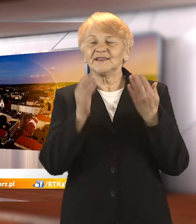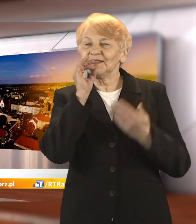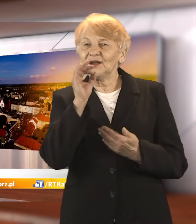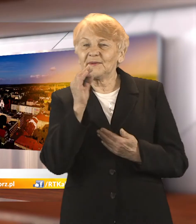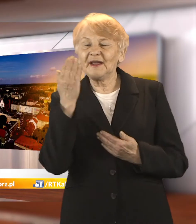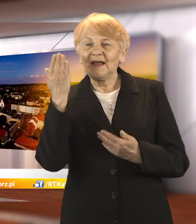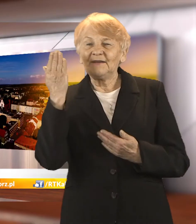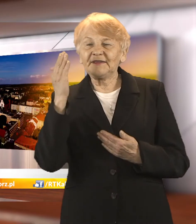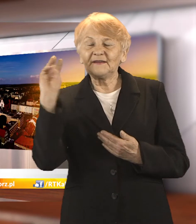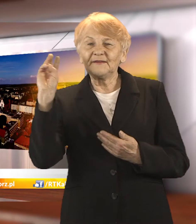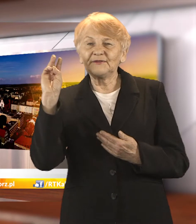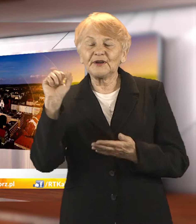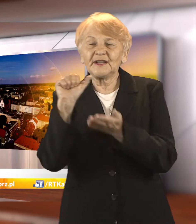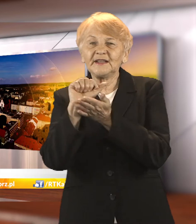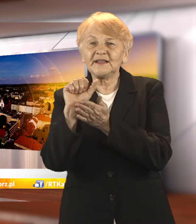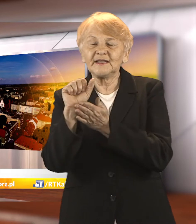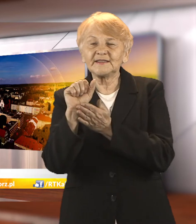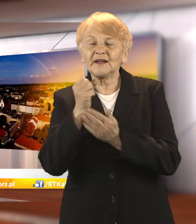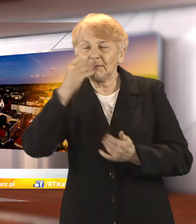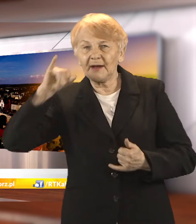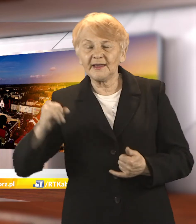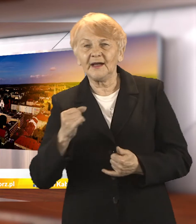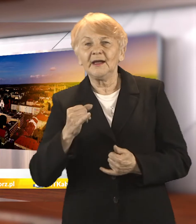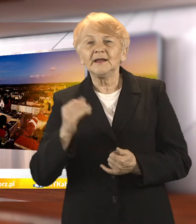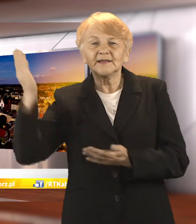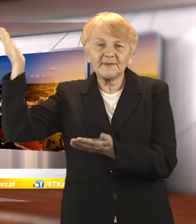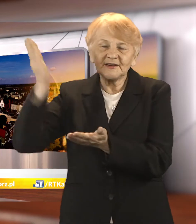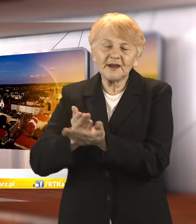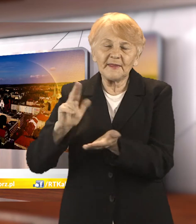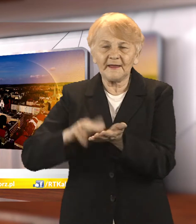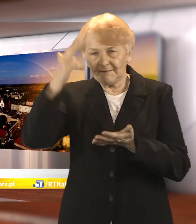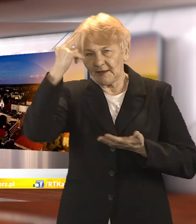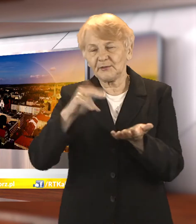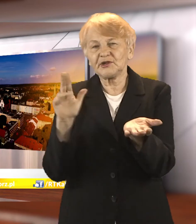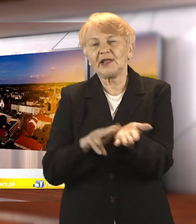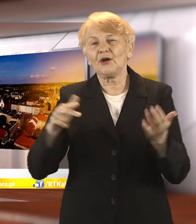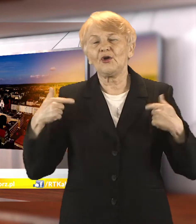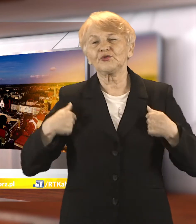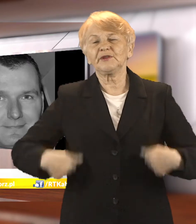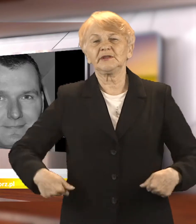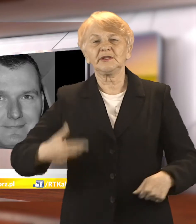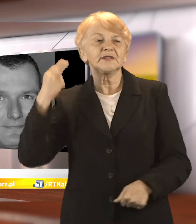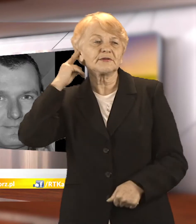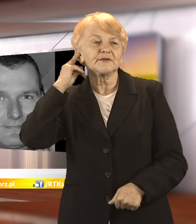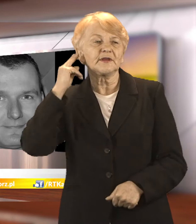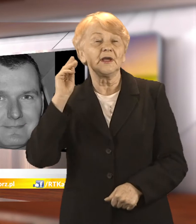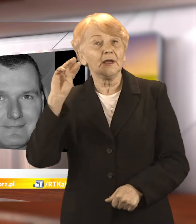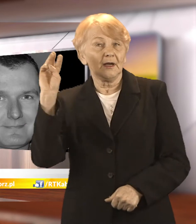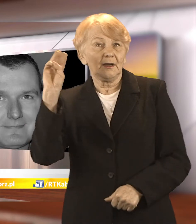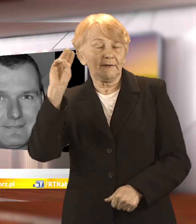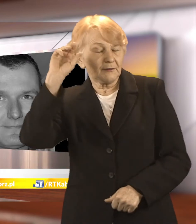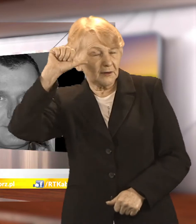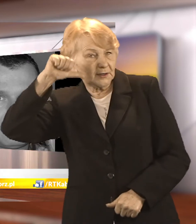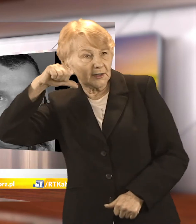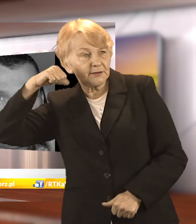Dzień dobry, witam Państwa we wtorek 11 maja. Hanna Karasińska zapraszam na wiadomości dla niesłyszących. We wtorek przy